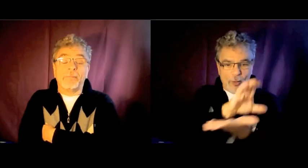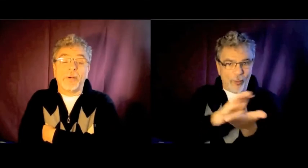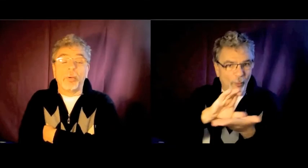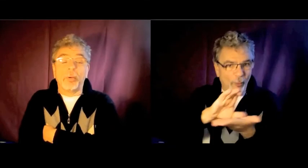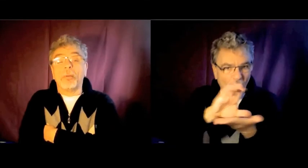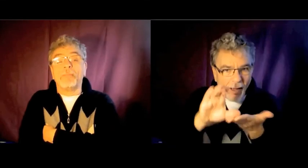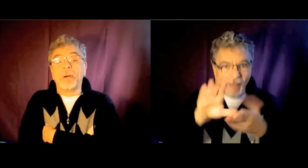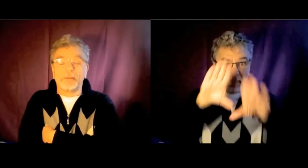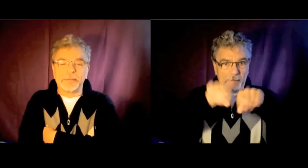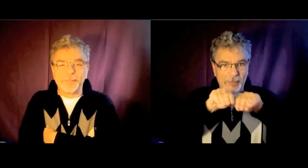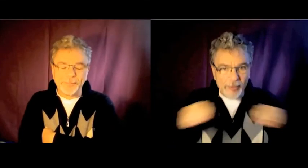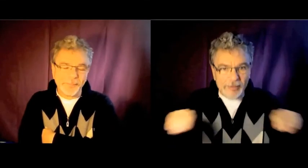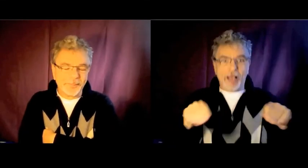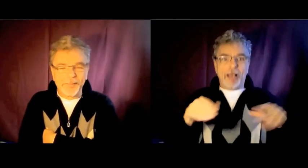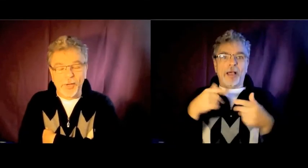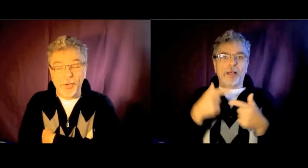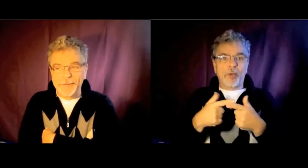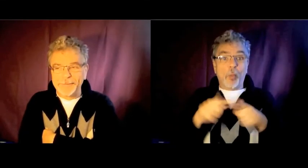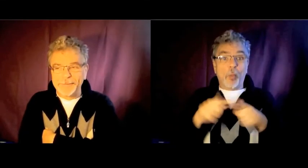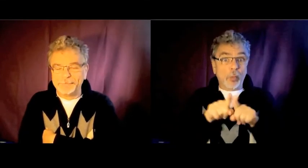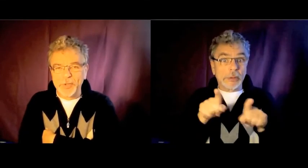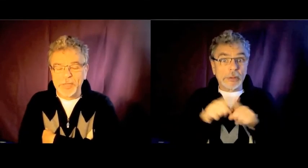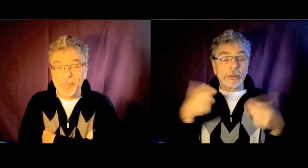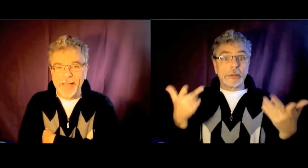Bon, enfin, bon, d'accord, je vais parler.